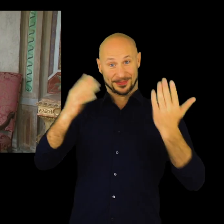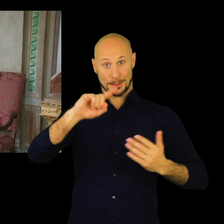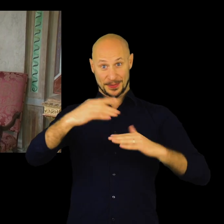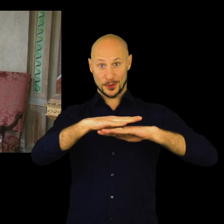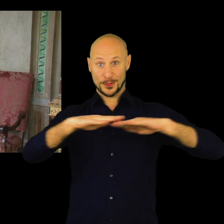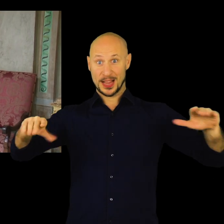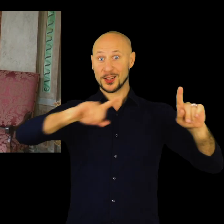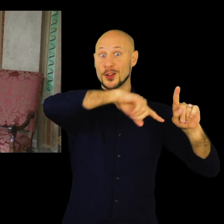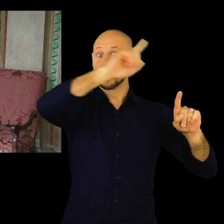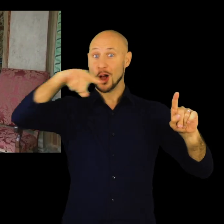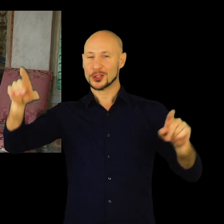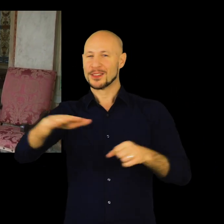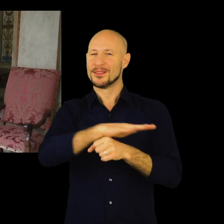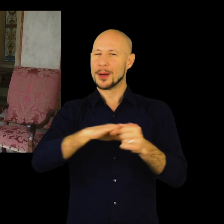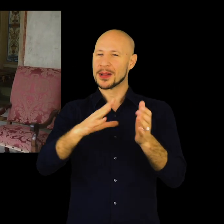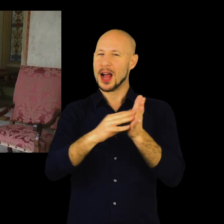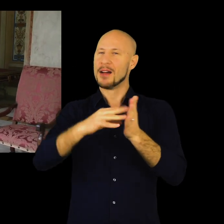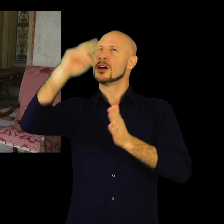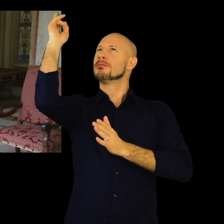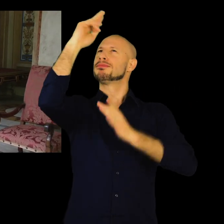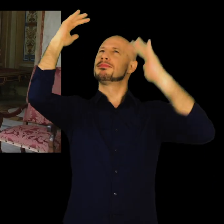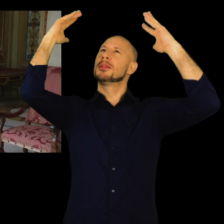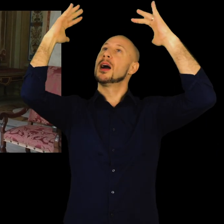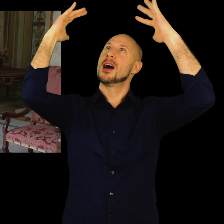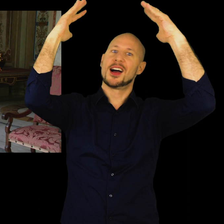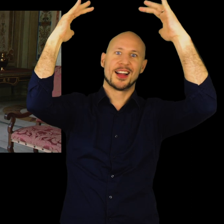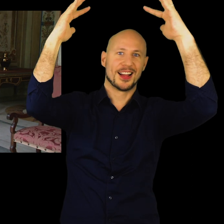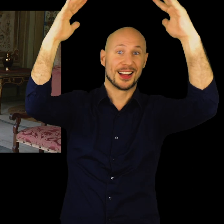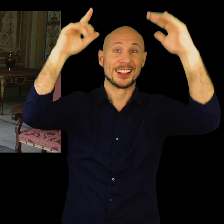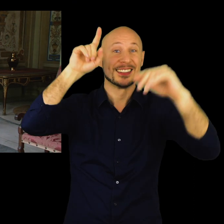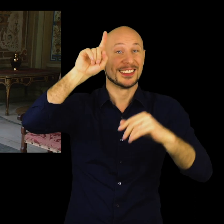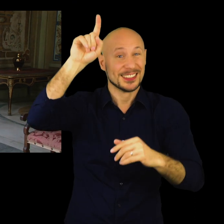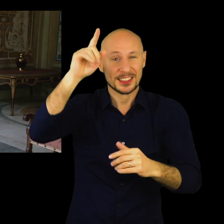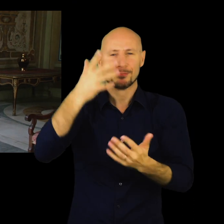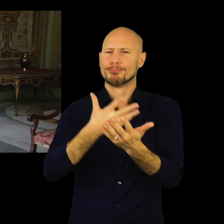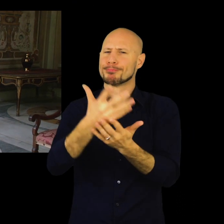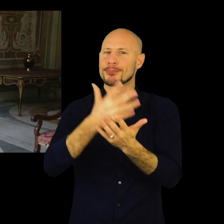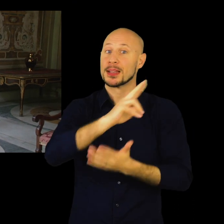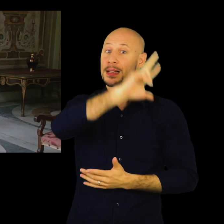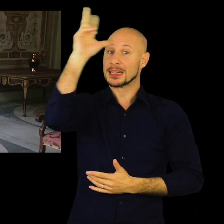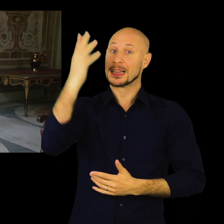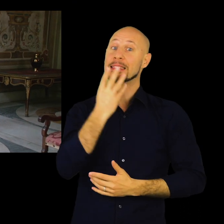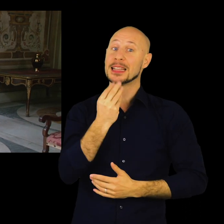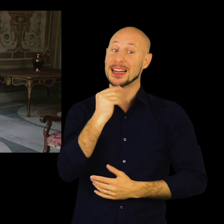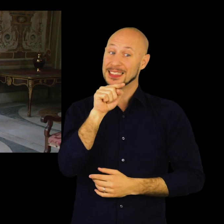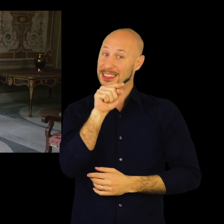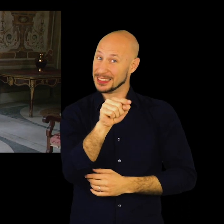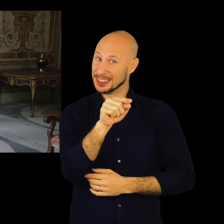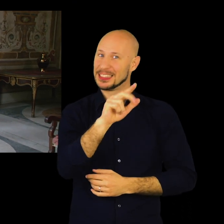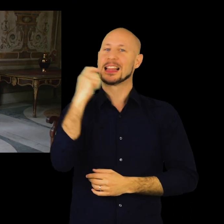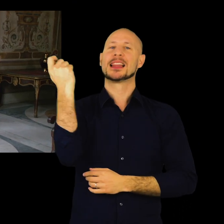Eccoci nella loggia del primo piano, la loggia dedicata al re di Israele Davide, affrescata dalla famiglia Calvi.